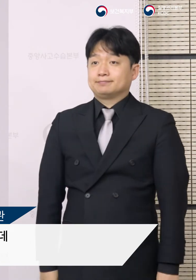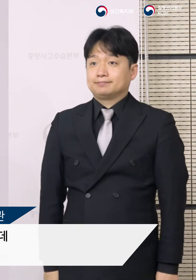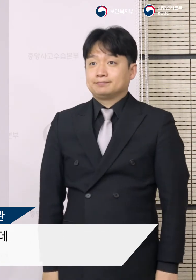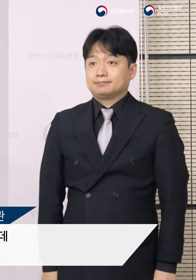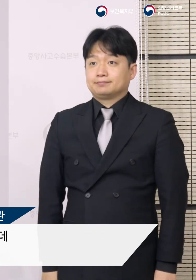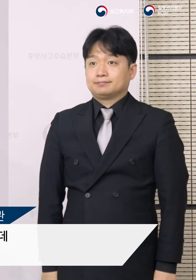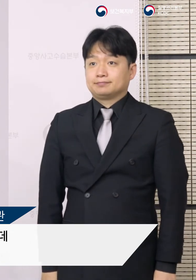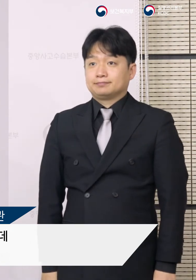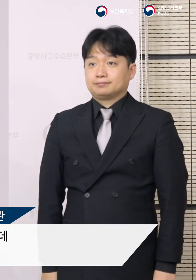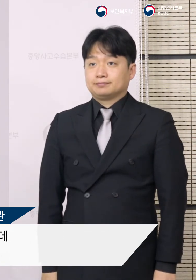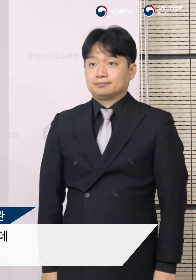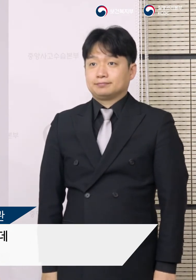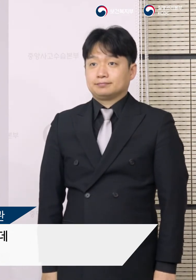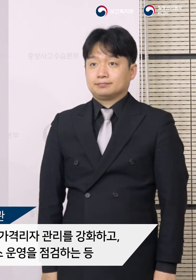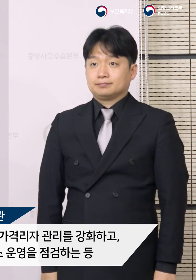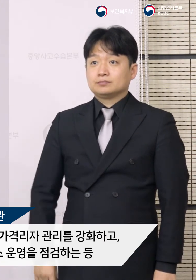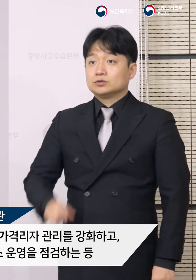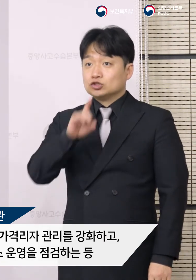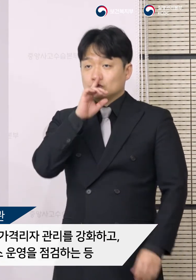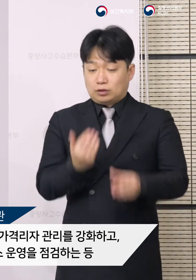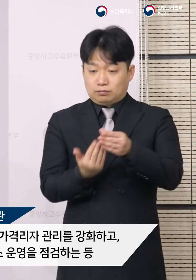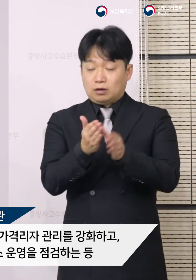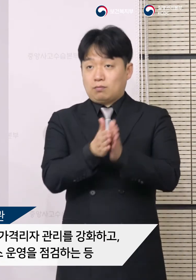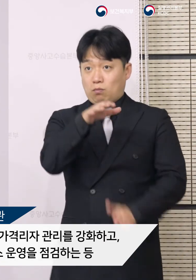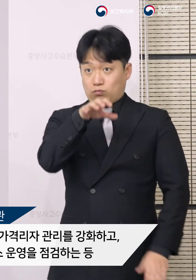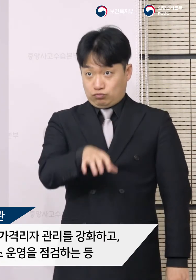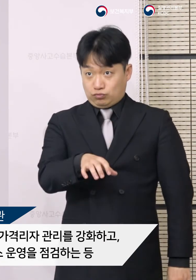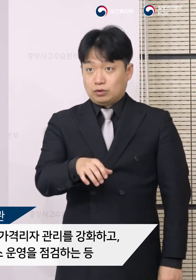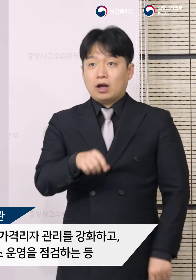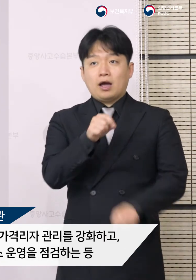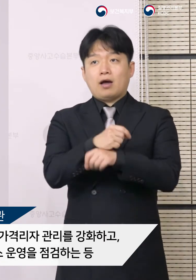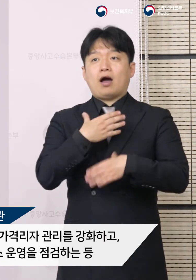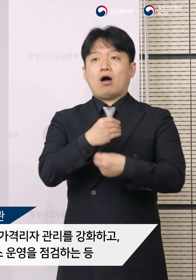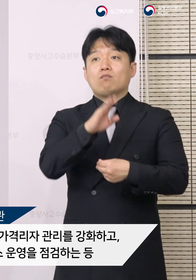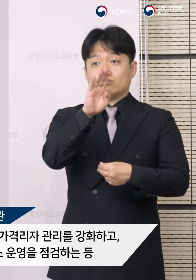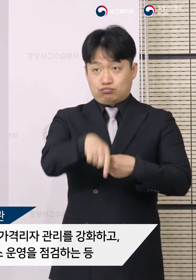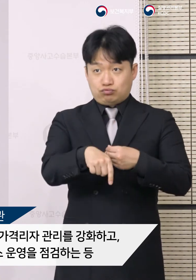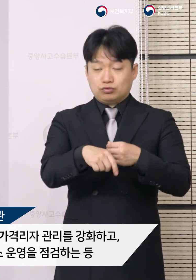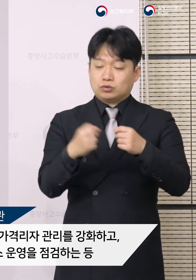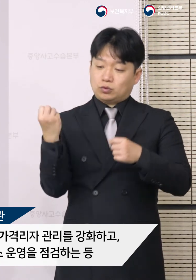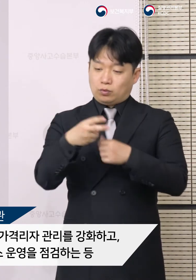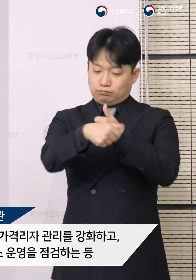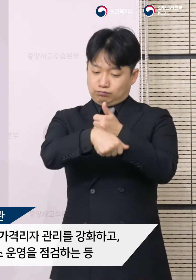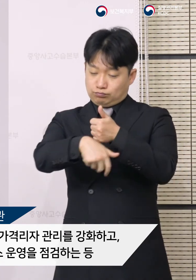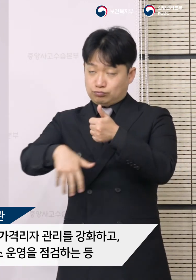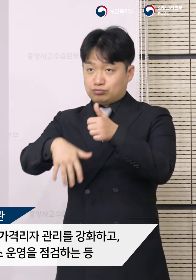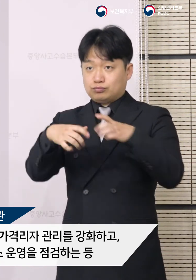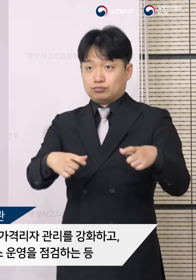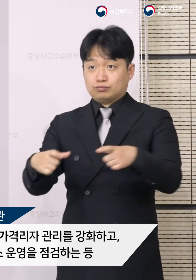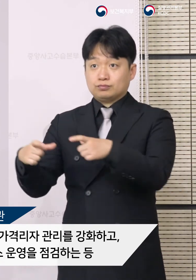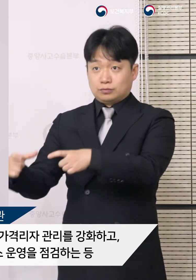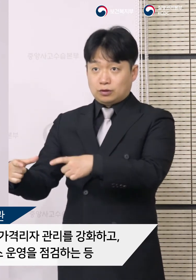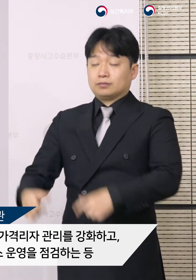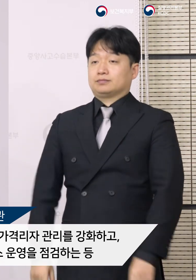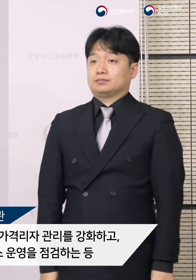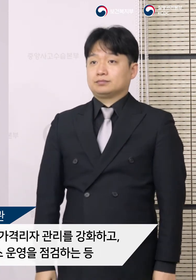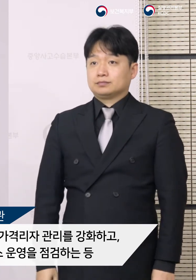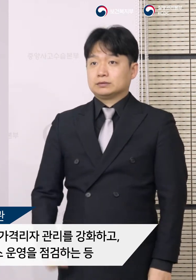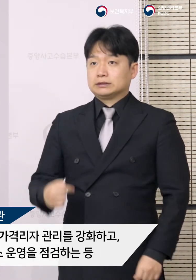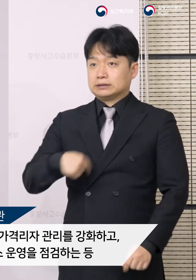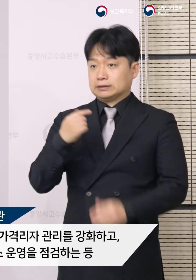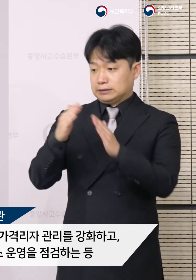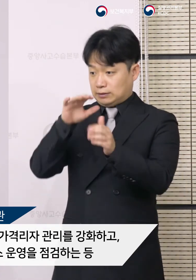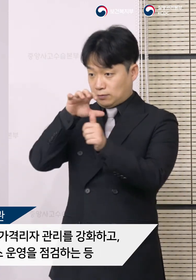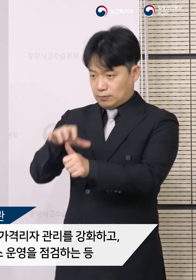계획입니다. 이와 함께 중수본은 행안부와 각 지자체에 대하여 자가격리자 관리를